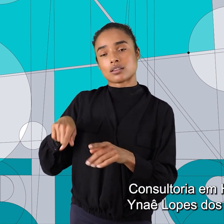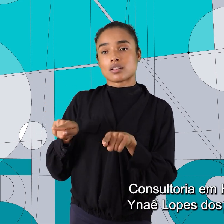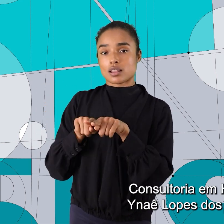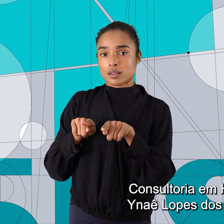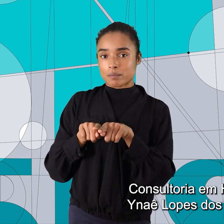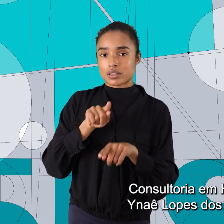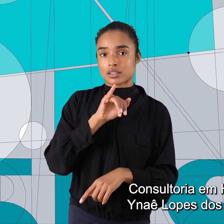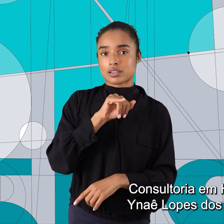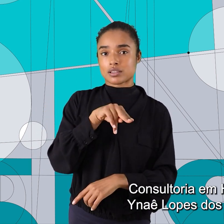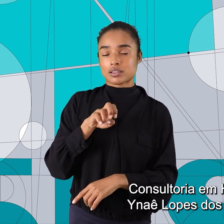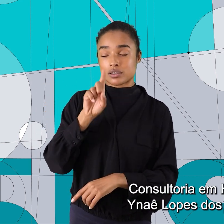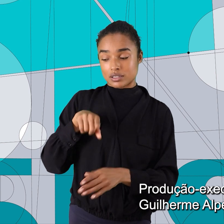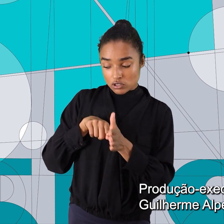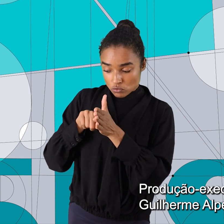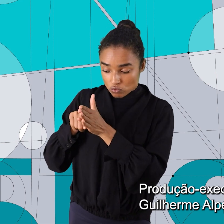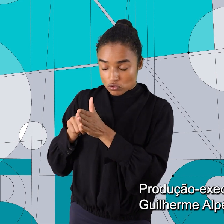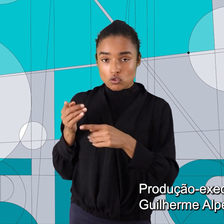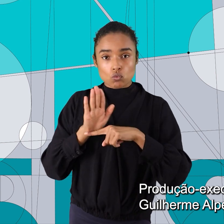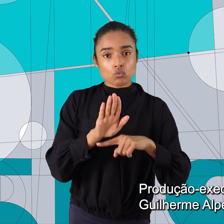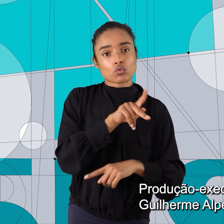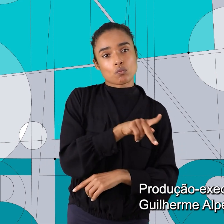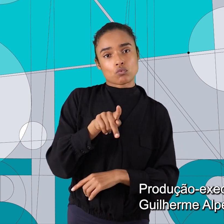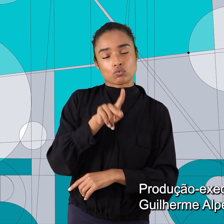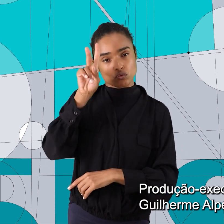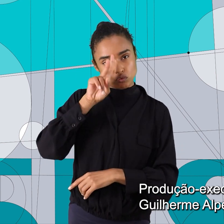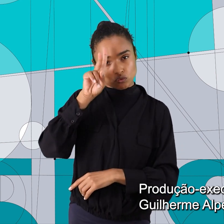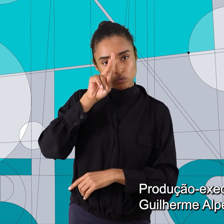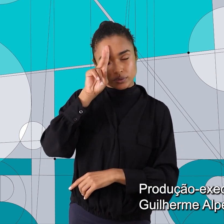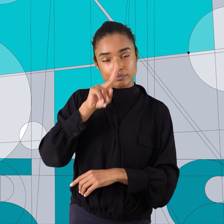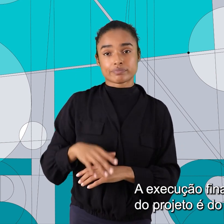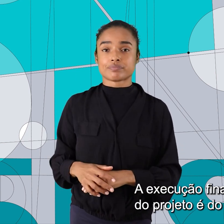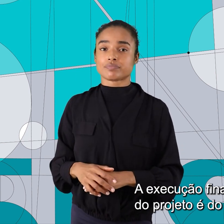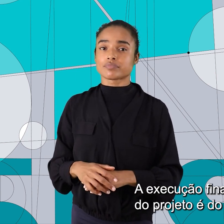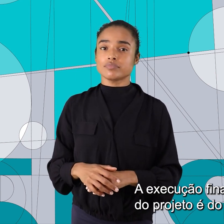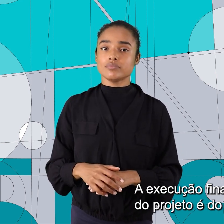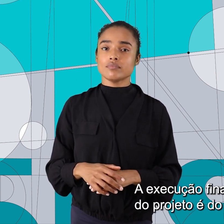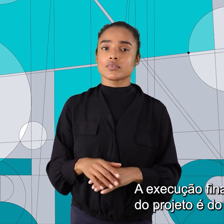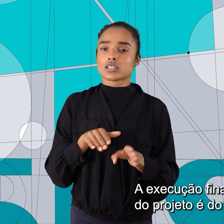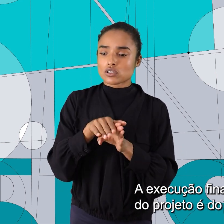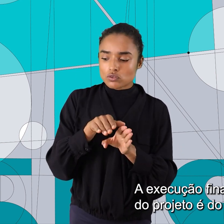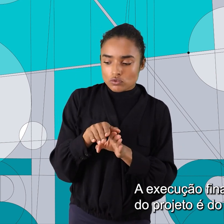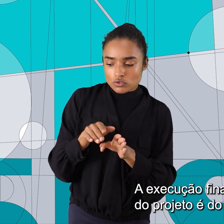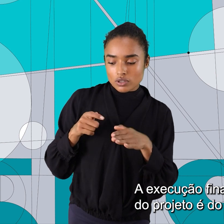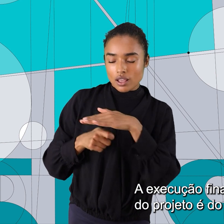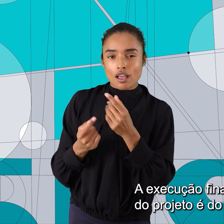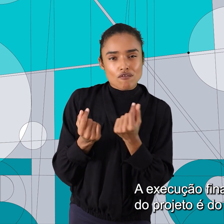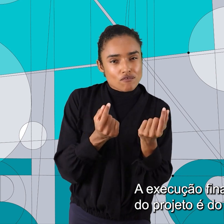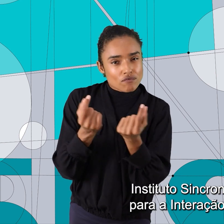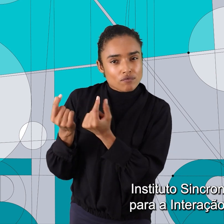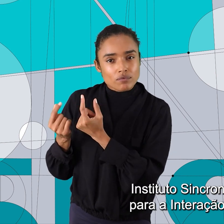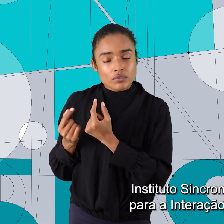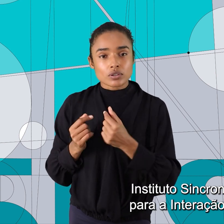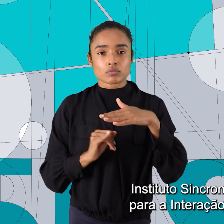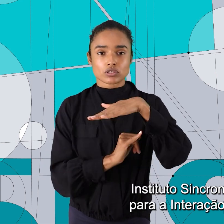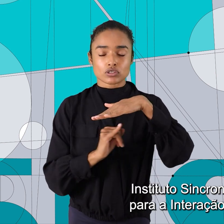Inaê Lopes dos Santos. Produção Executiva Guilherme Alpendre. A execução financeira do projeto é do ISPIS,